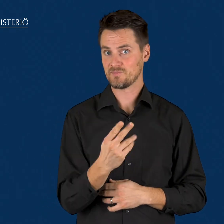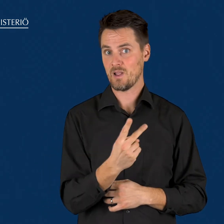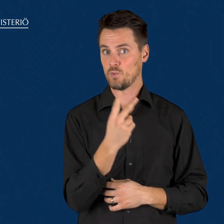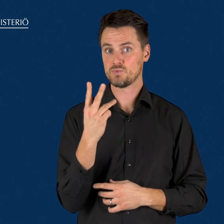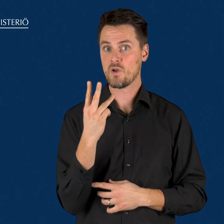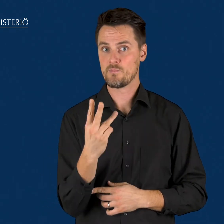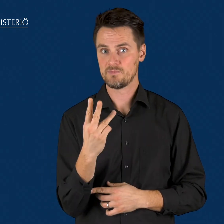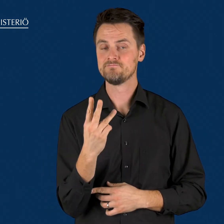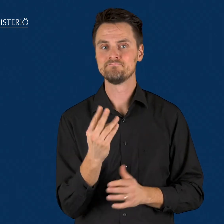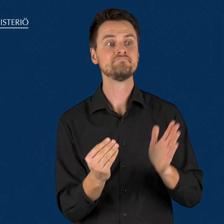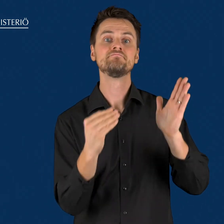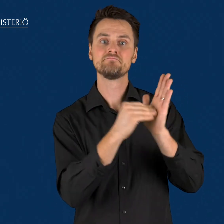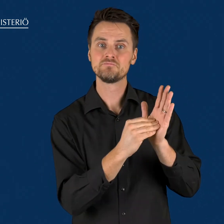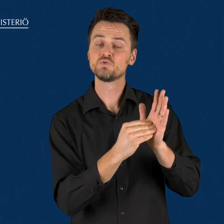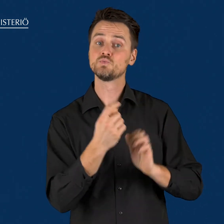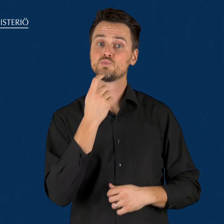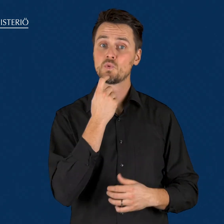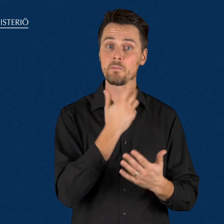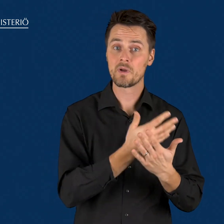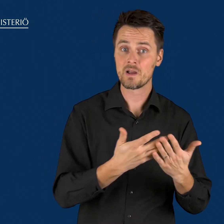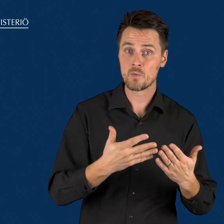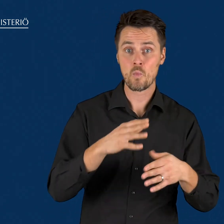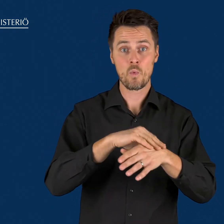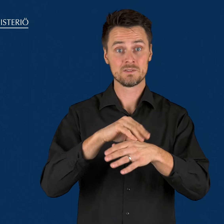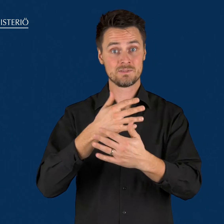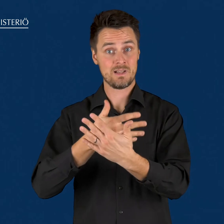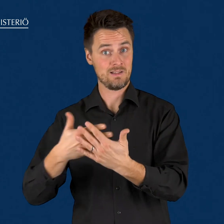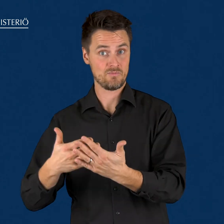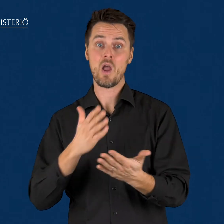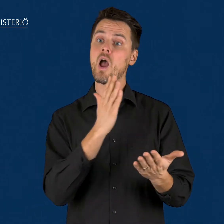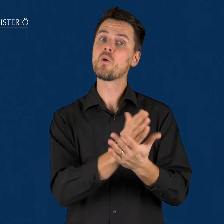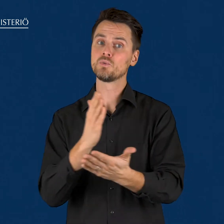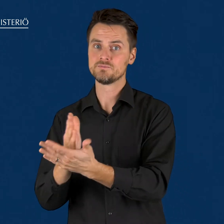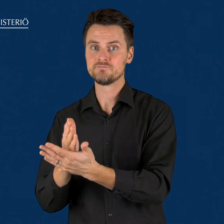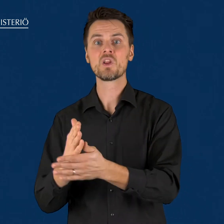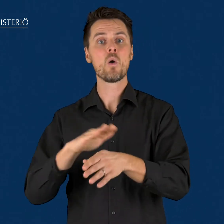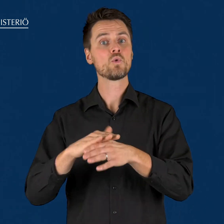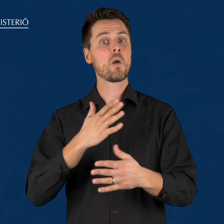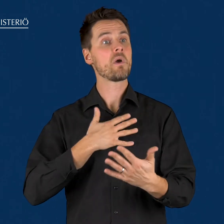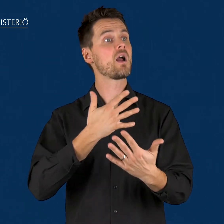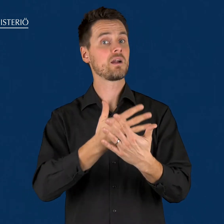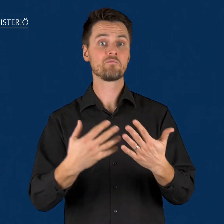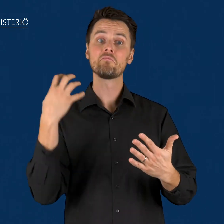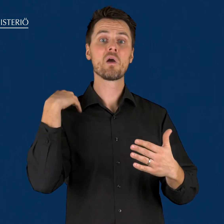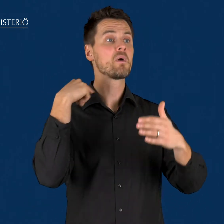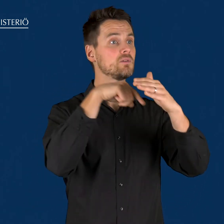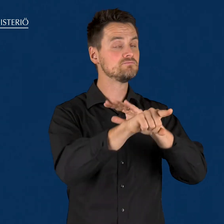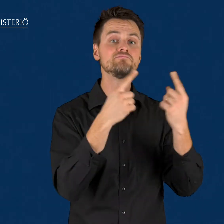Kielilaissa 423–2003 säädetään Suomen ja ruotsinkielisten oikeudesta käyttää omaa kieltään